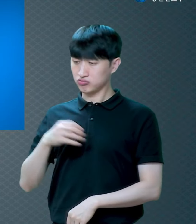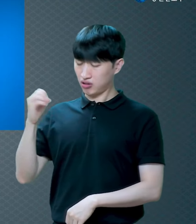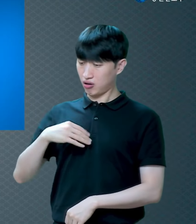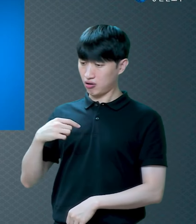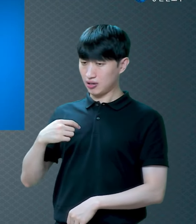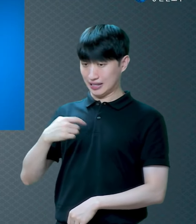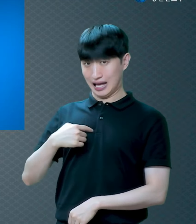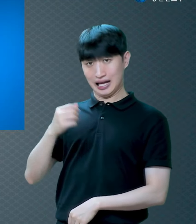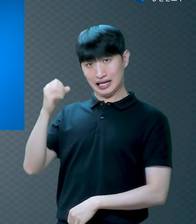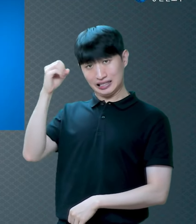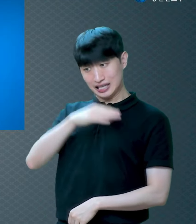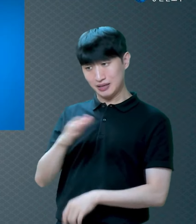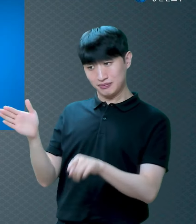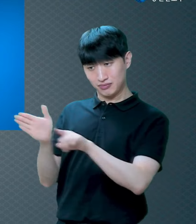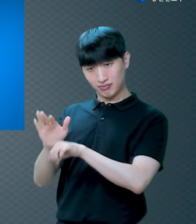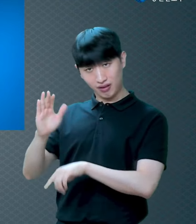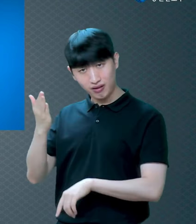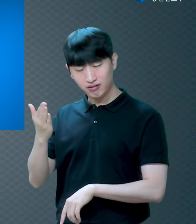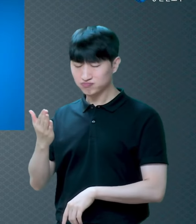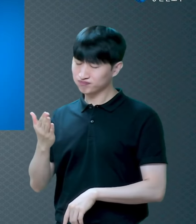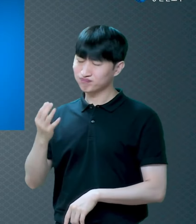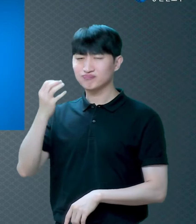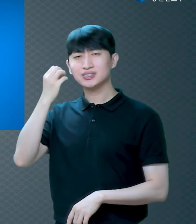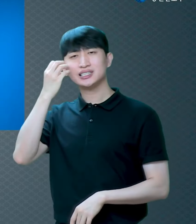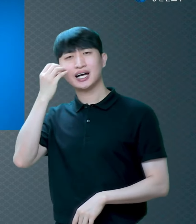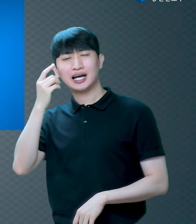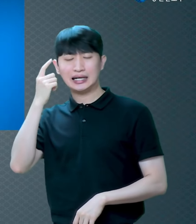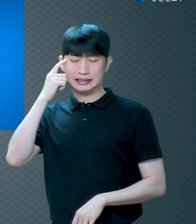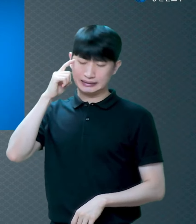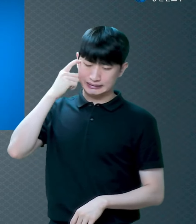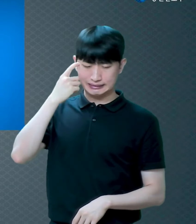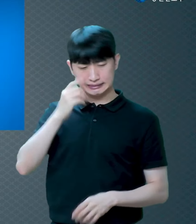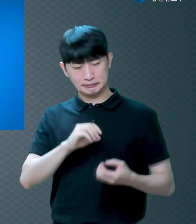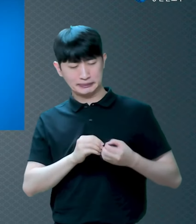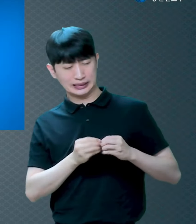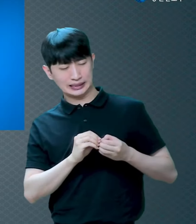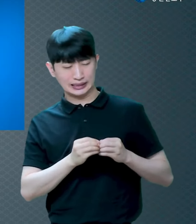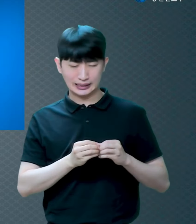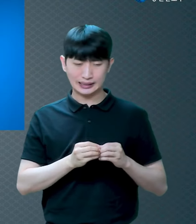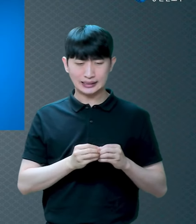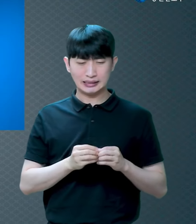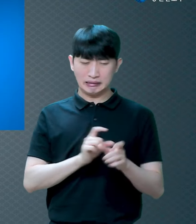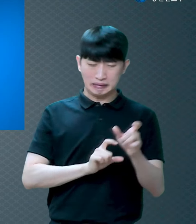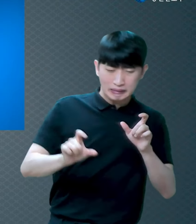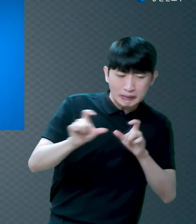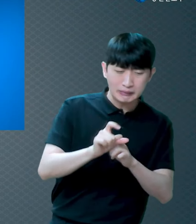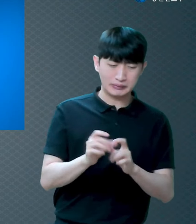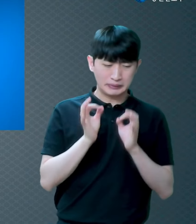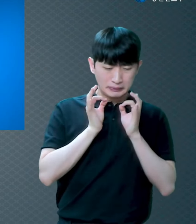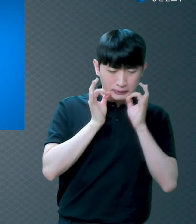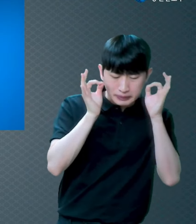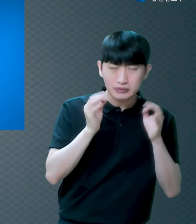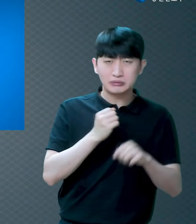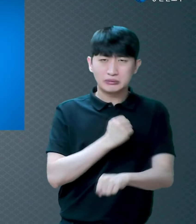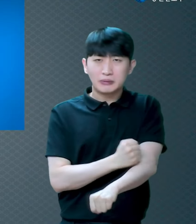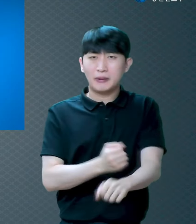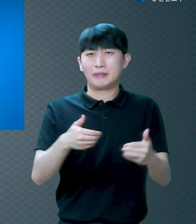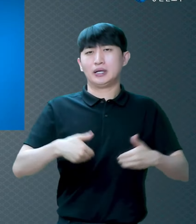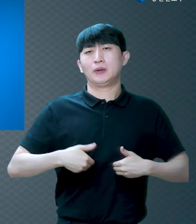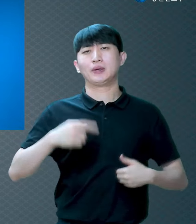사람들은 자기 궤에 자기가 넘어가는 거예요 여러분들